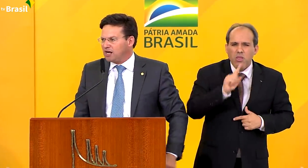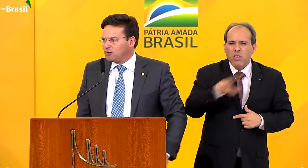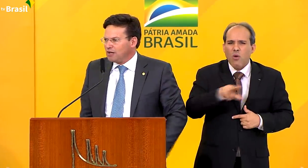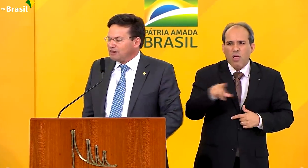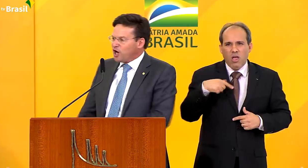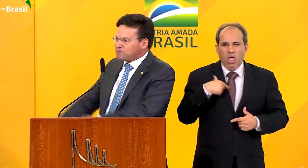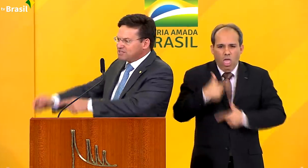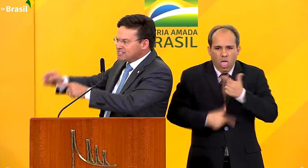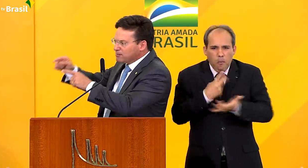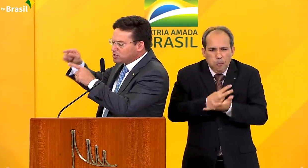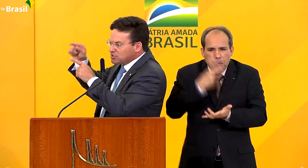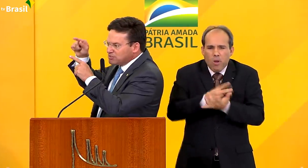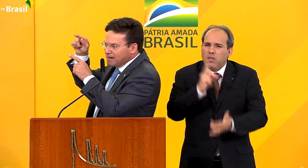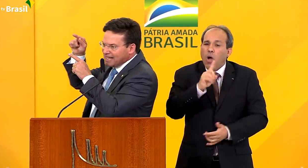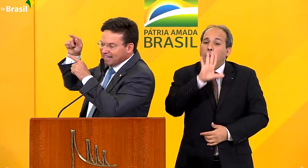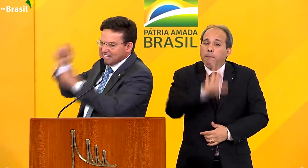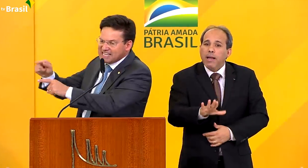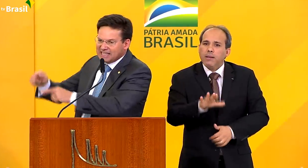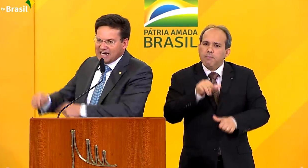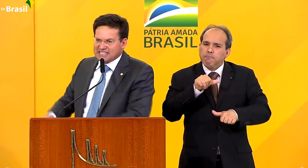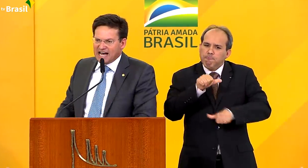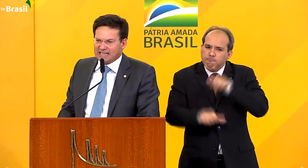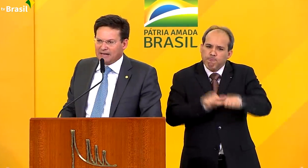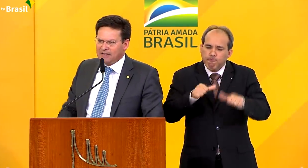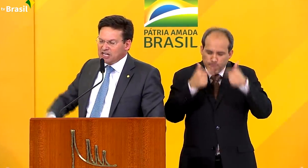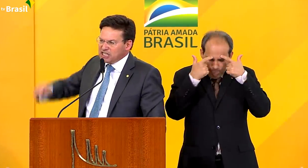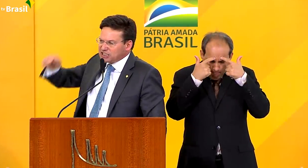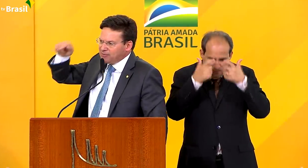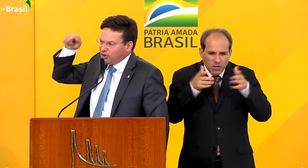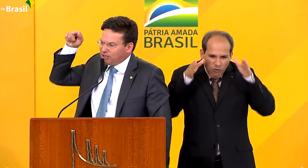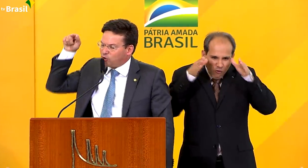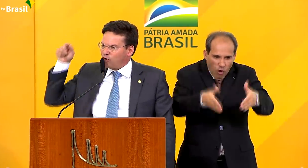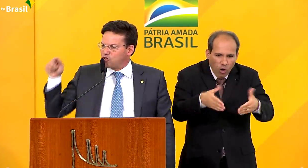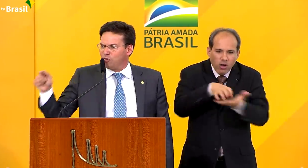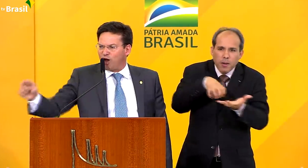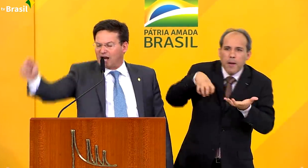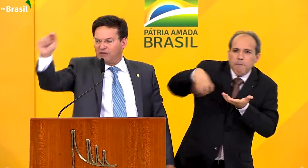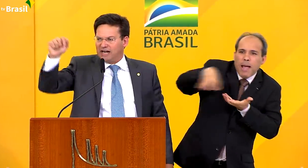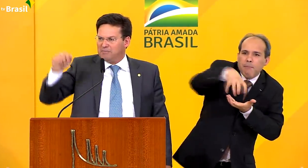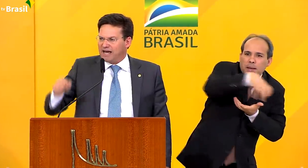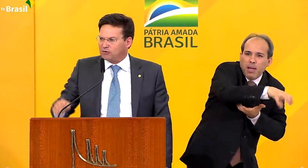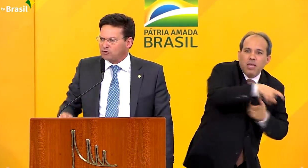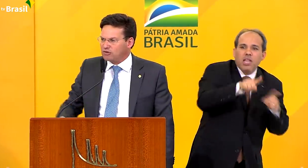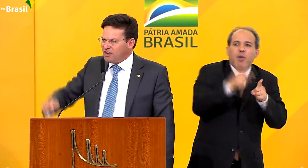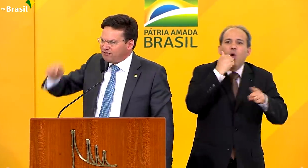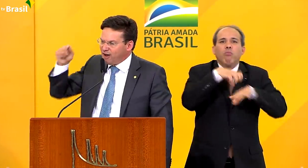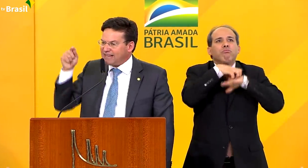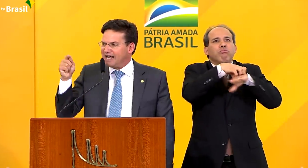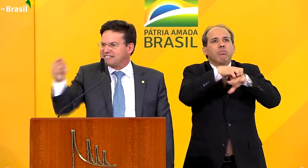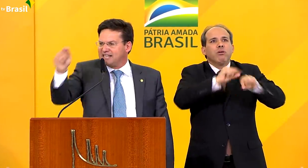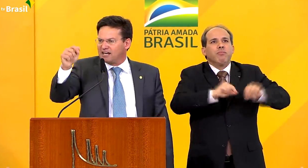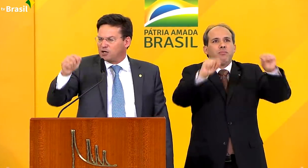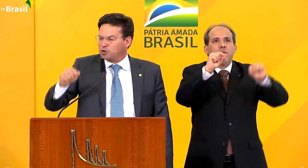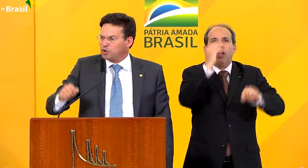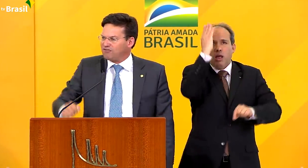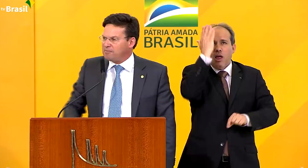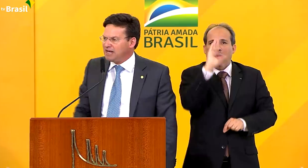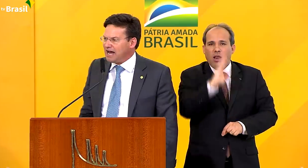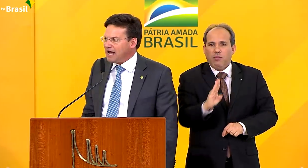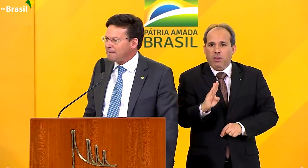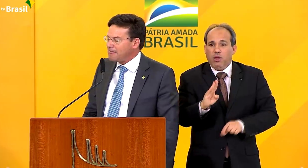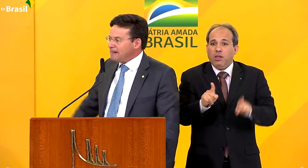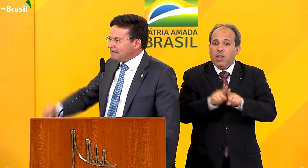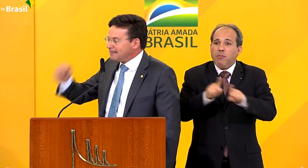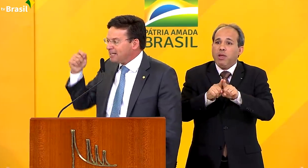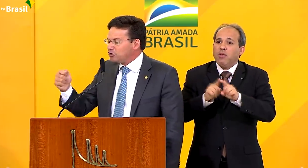enxugar o gelo, nós precisamos disso de maneira descentralizada, estimulando o consumo local de alimentos, fortalecendo a agricultura